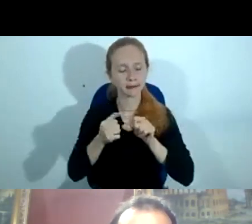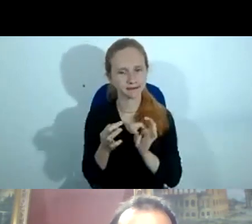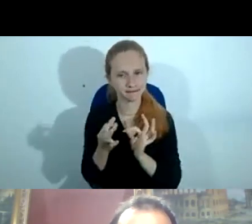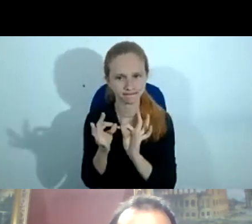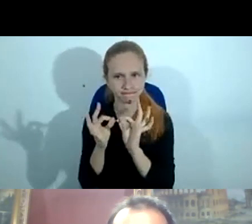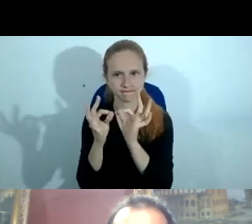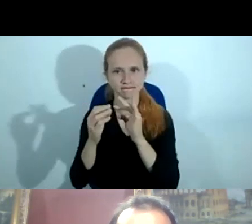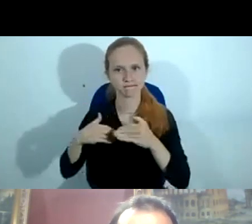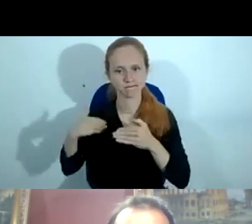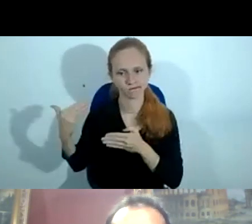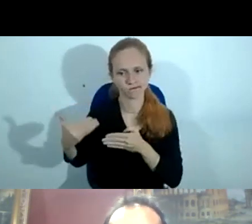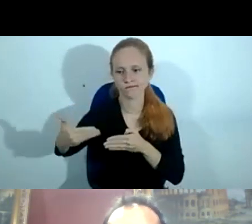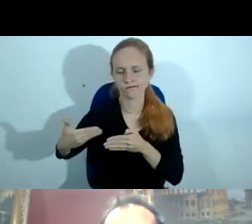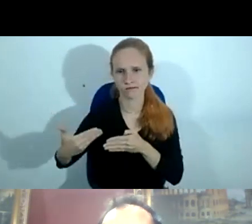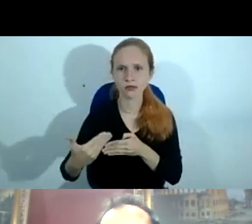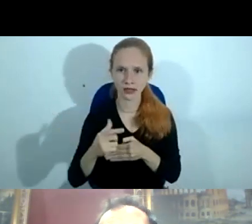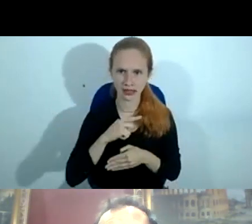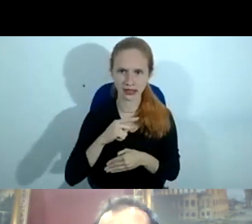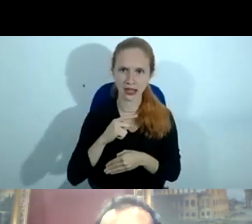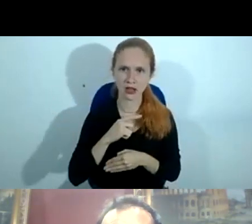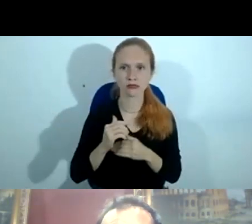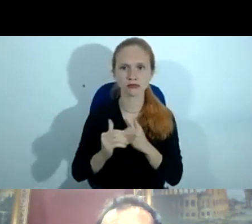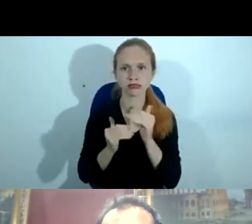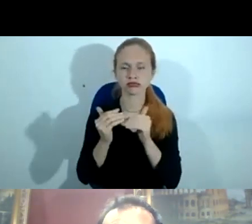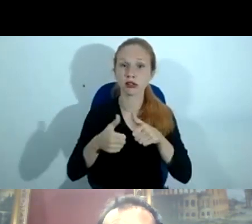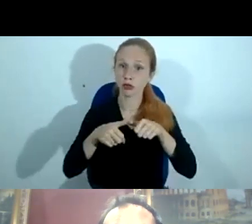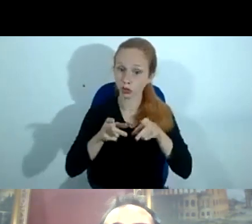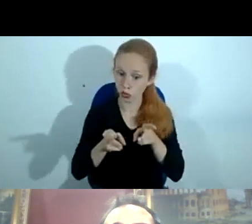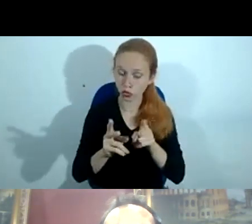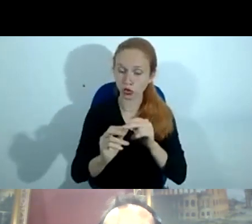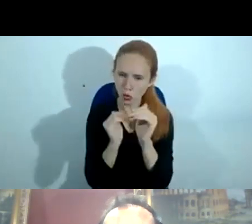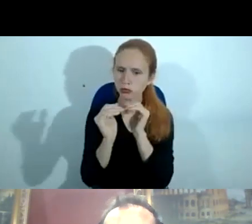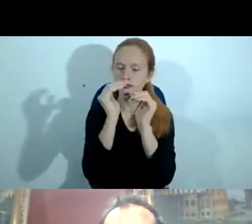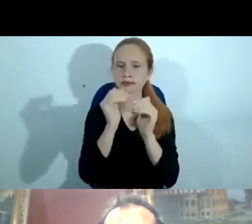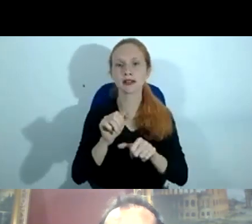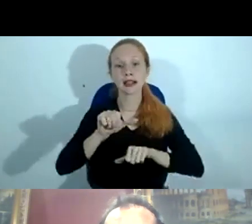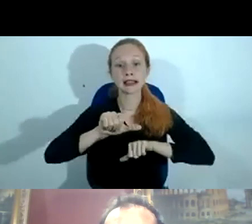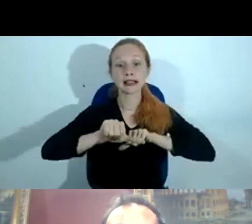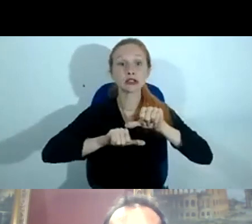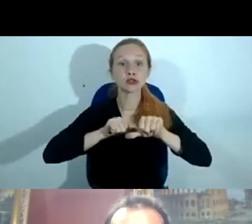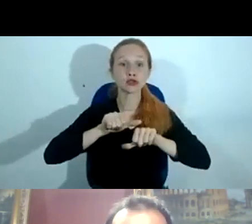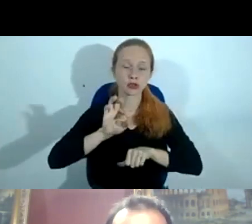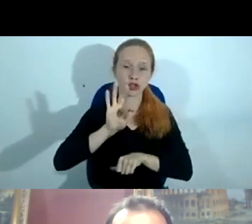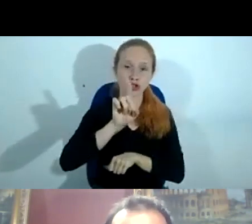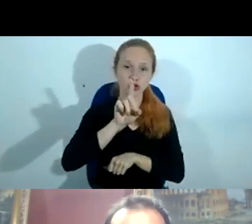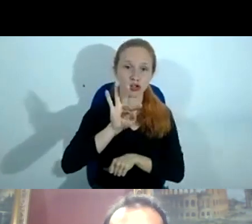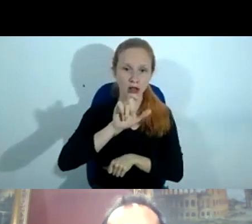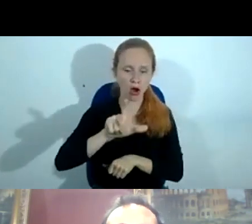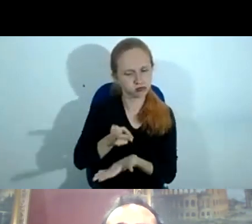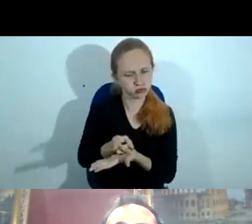vivenciamos vieram para ficar. Então, acho que essa transformação digital é definitiva.